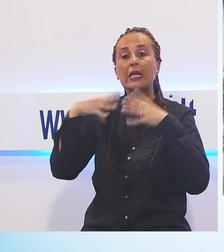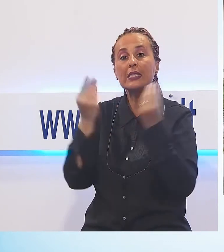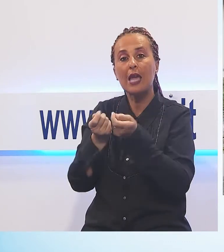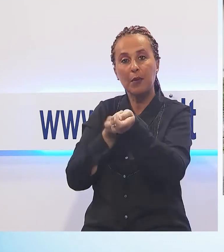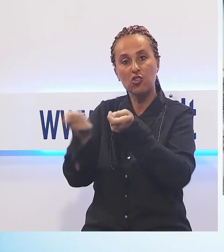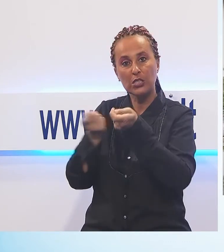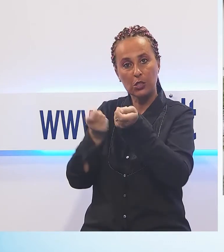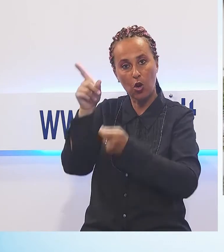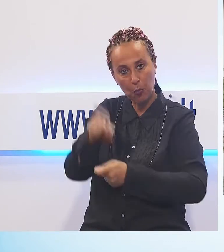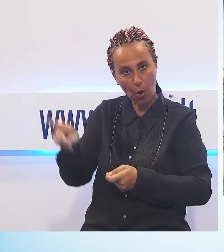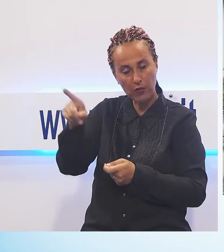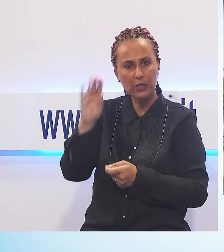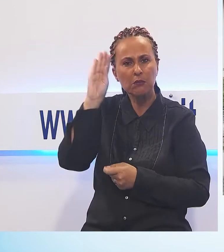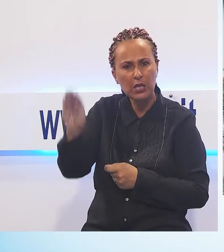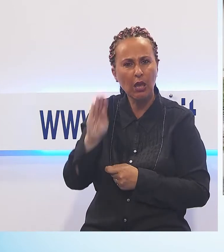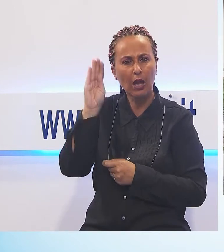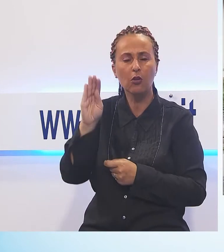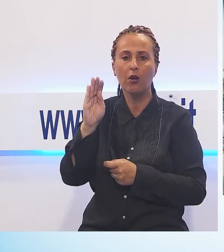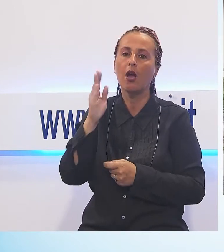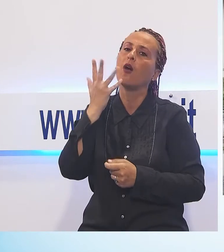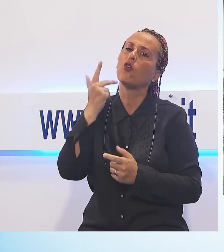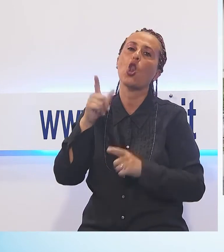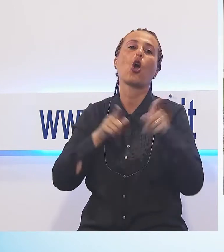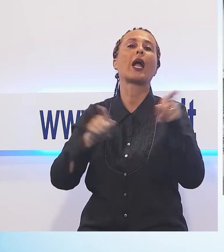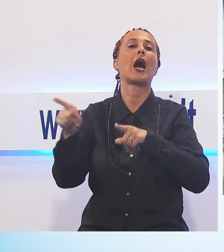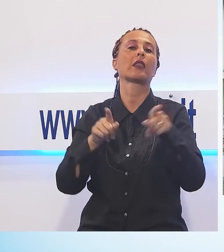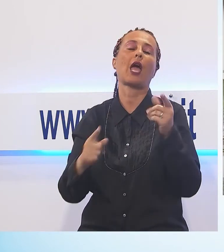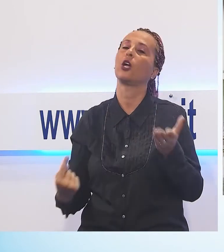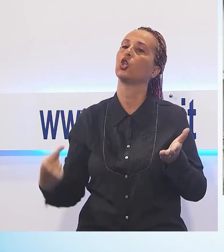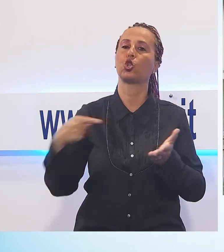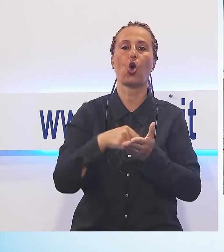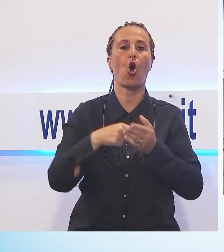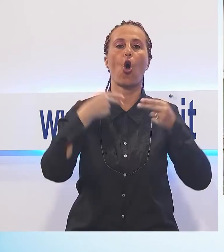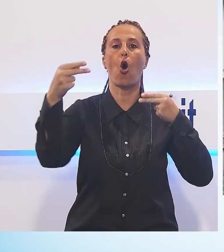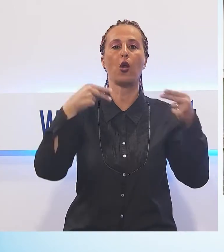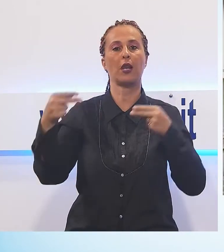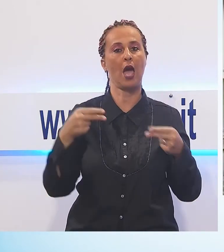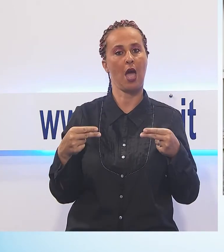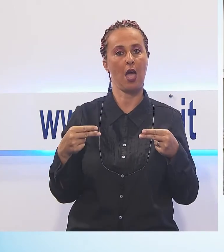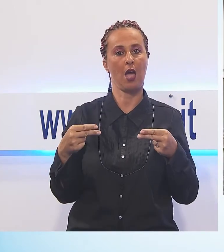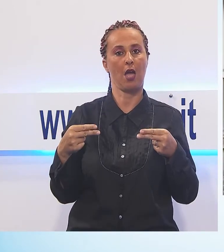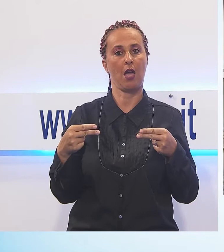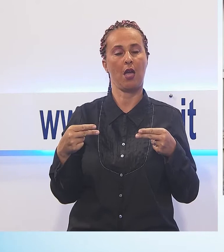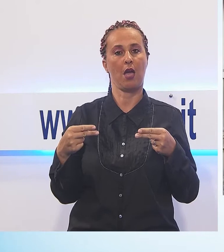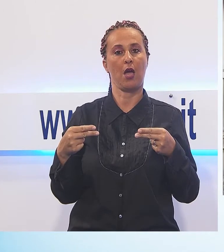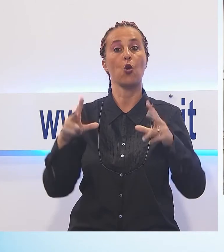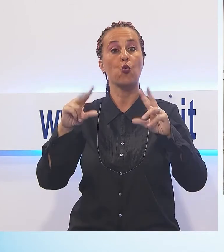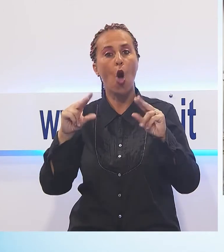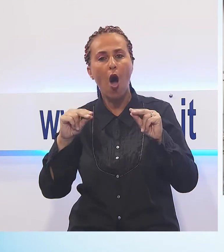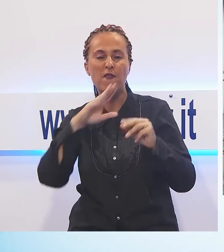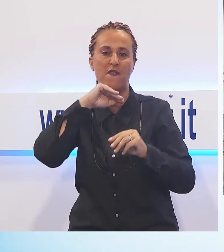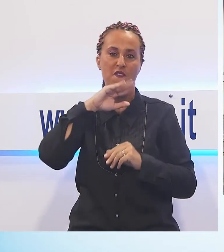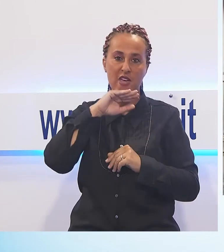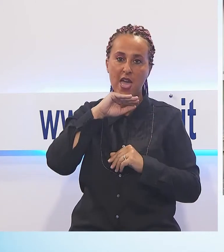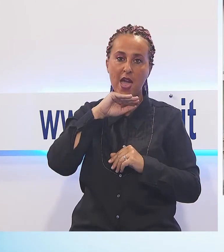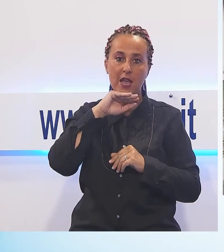affinché siano ripristinati i cartelli che indicavano Vagli. Tanti di quei cartelli erano pregressi, tanti li avevamo messi come